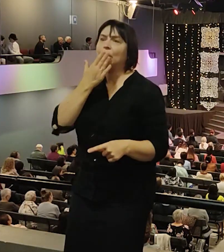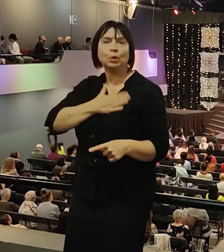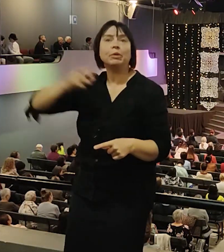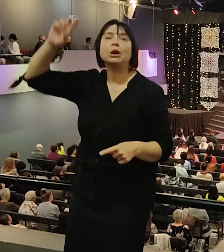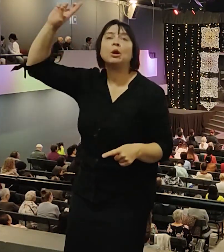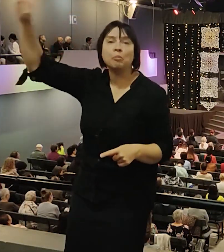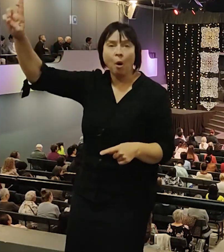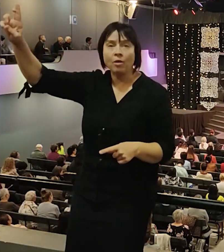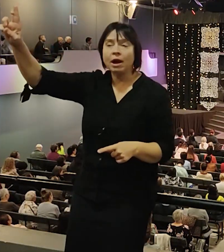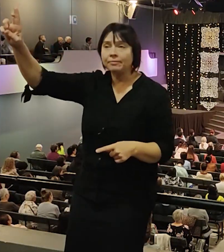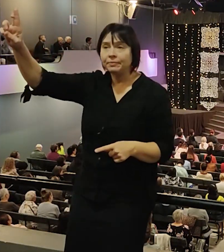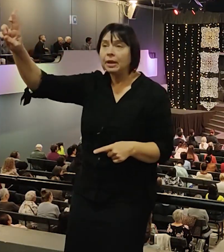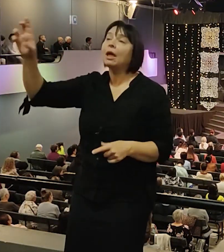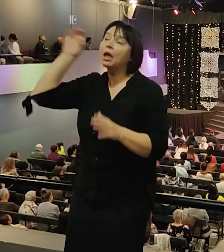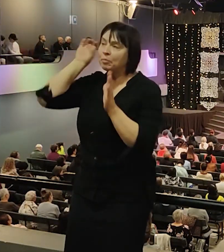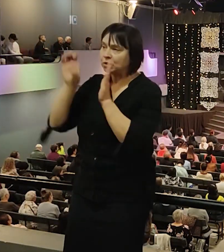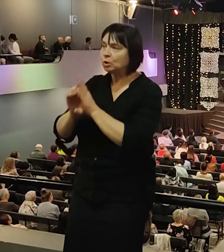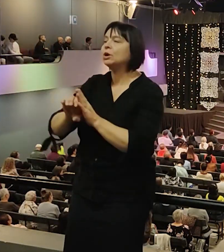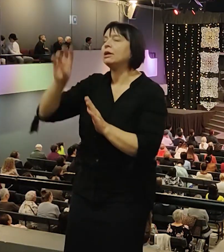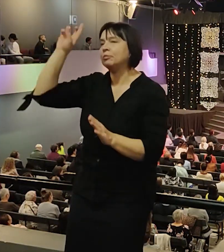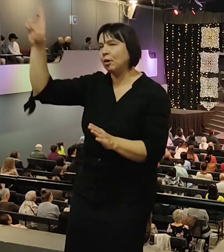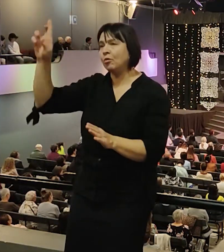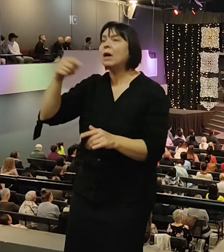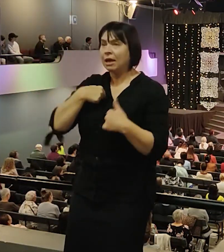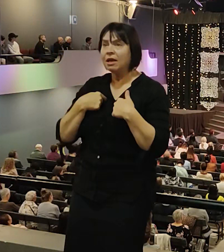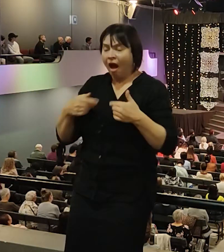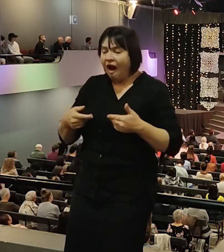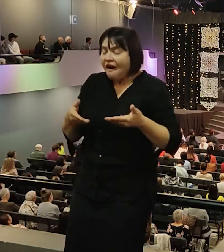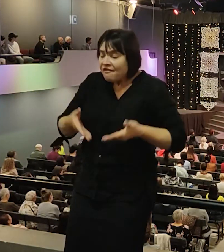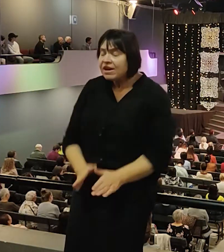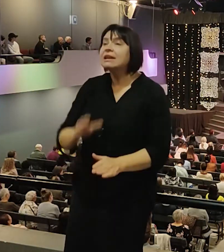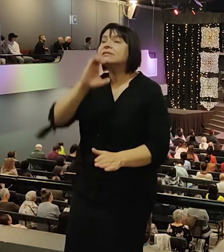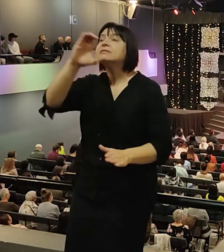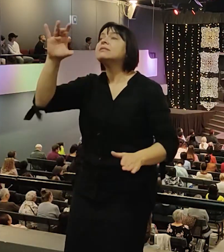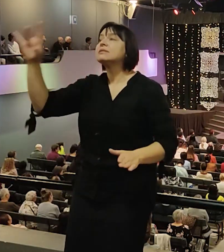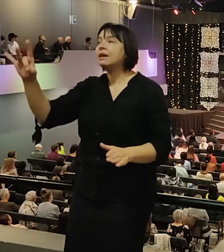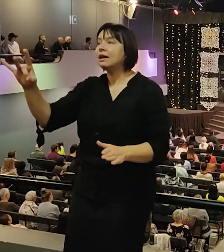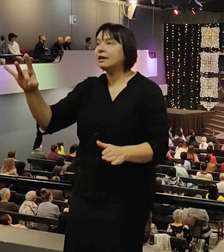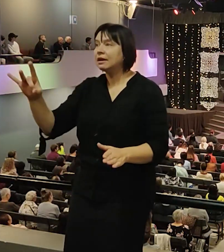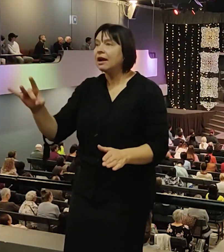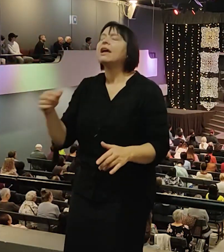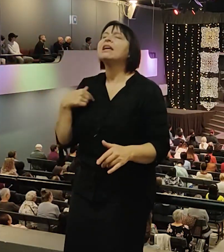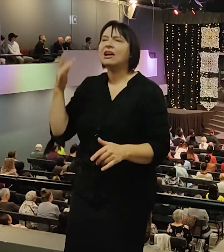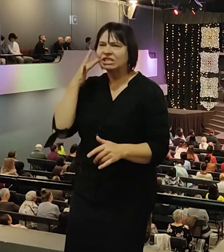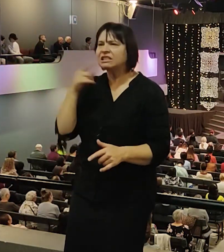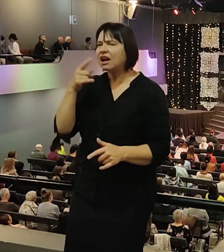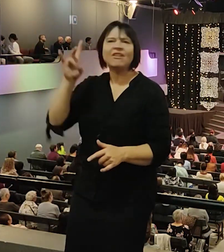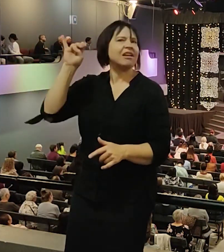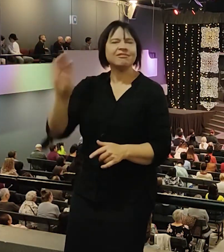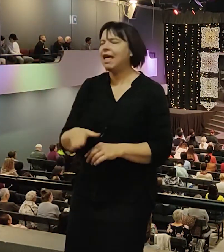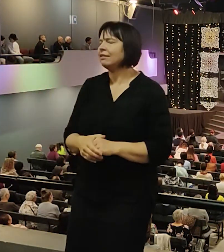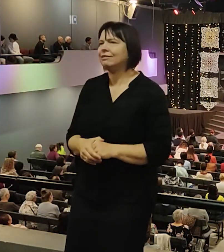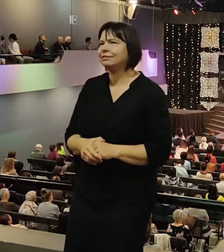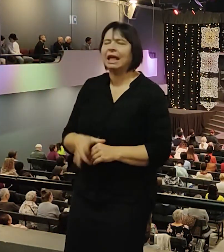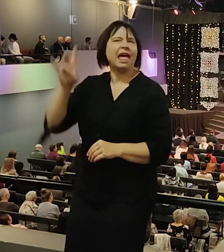приходится слушаться. Я в Советском Союзе вырос. У меня первая реакция была всегда. Нет говорить. На всякий